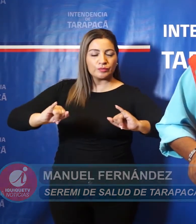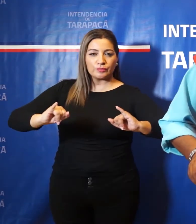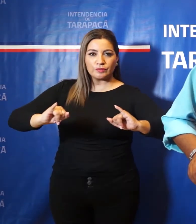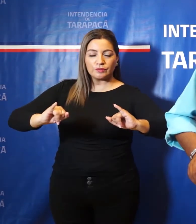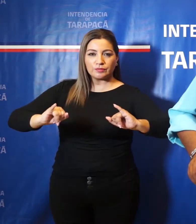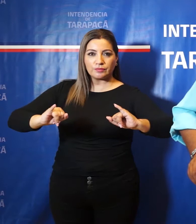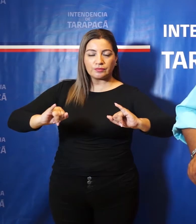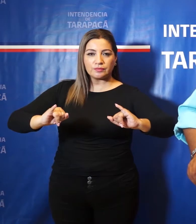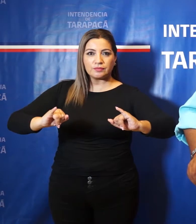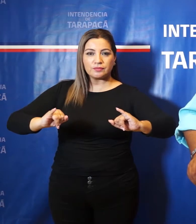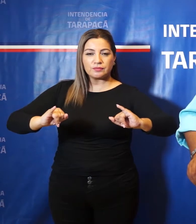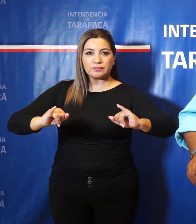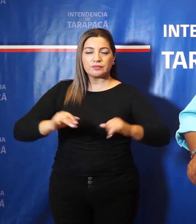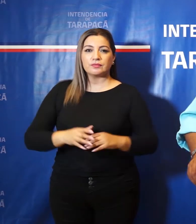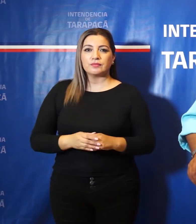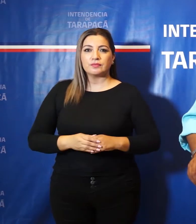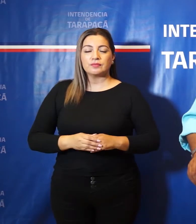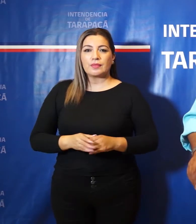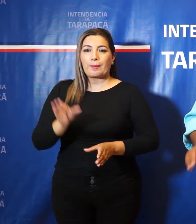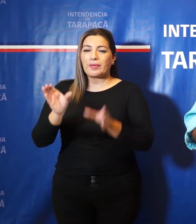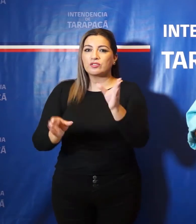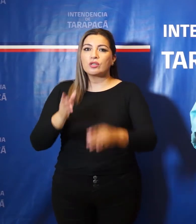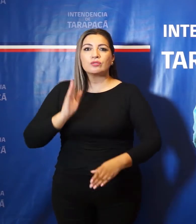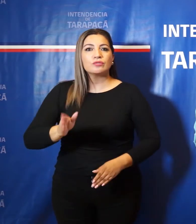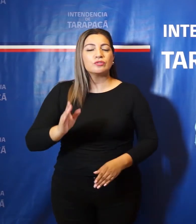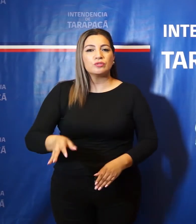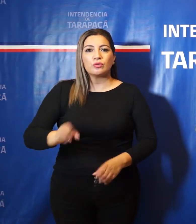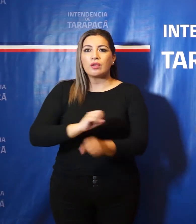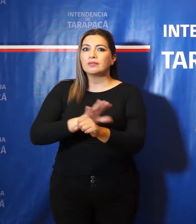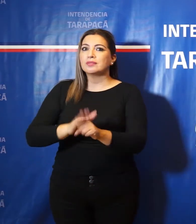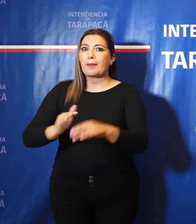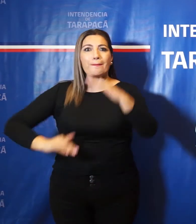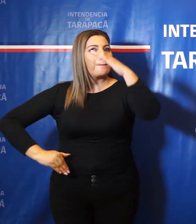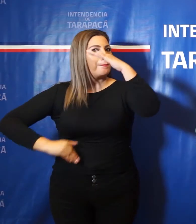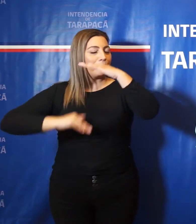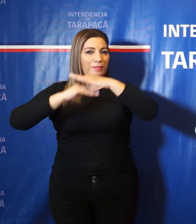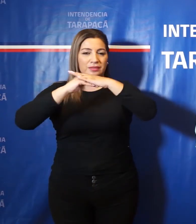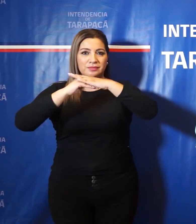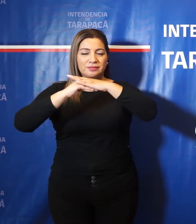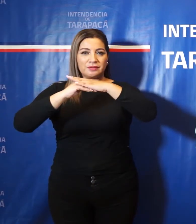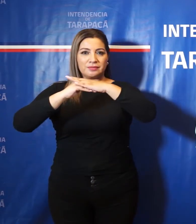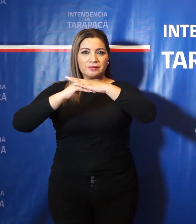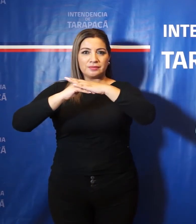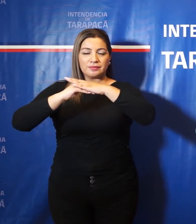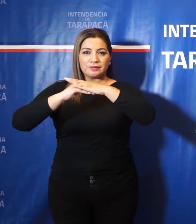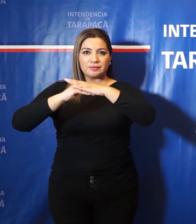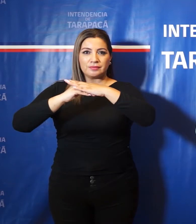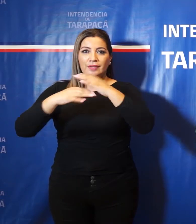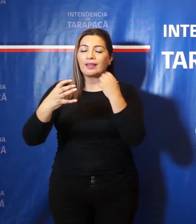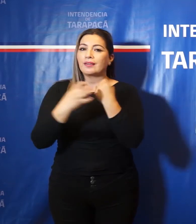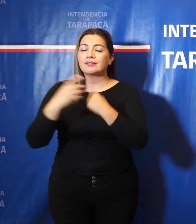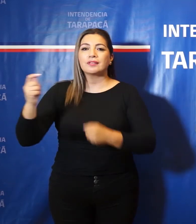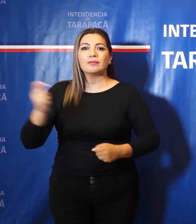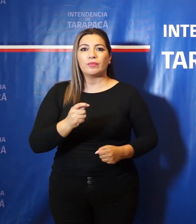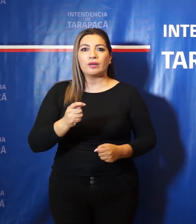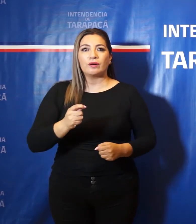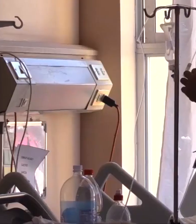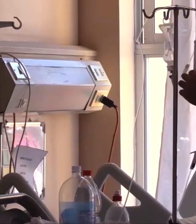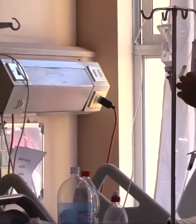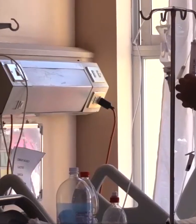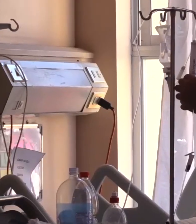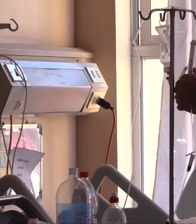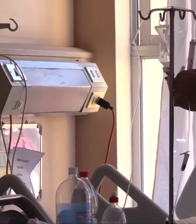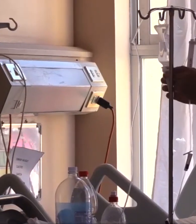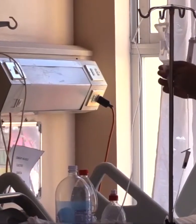nivel de casos activos el más alto que hemos tenido a nivel de Tarapacá en toda la pandemia.